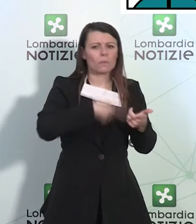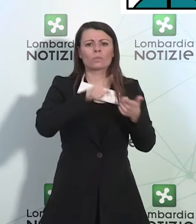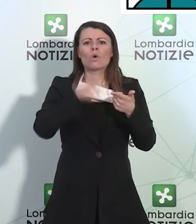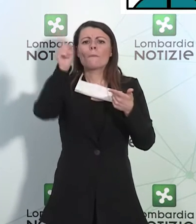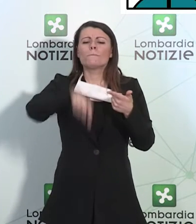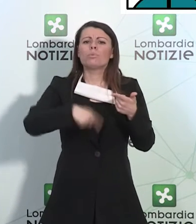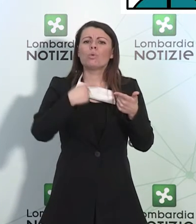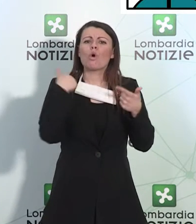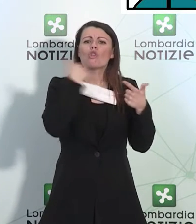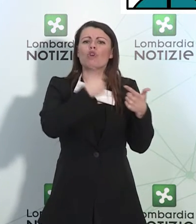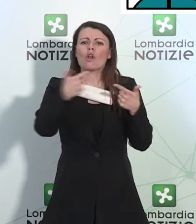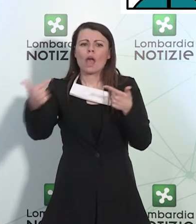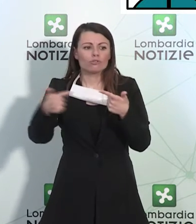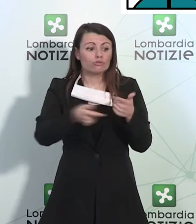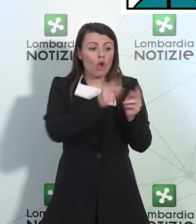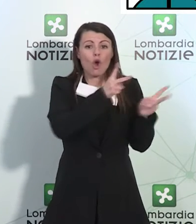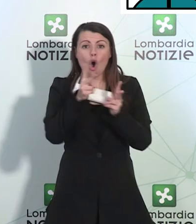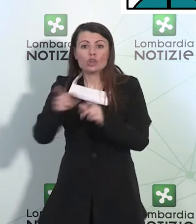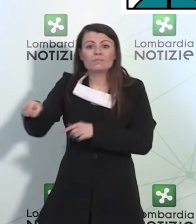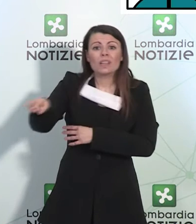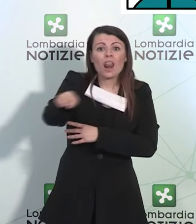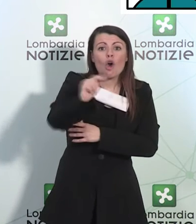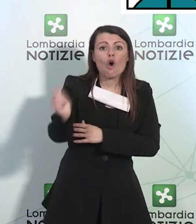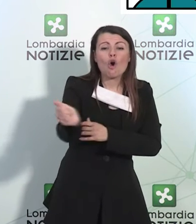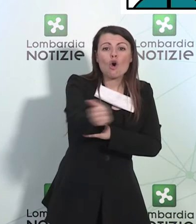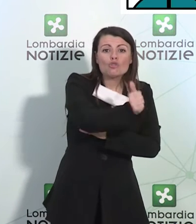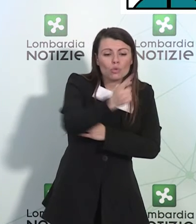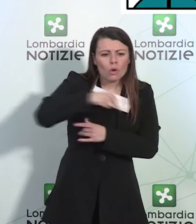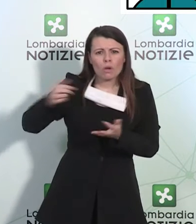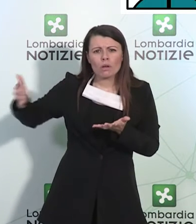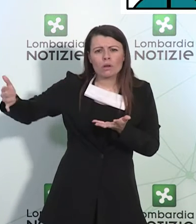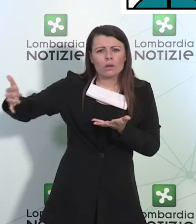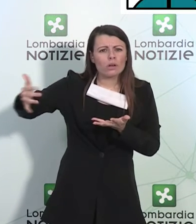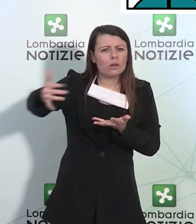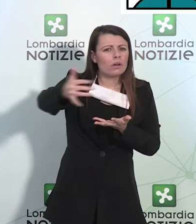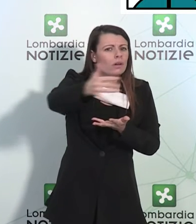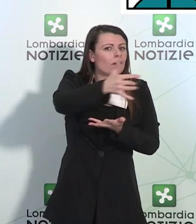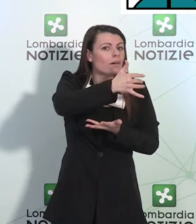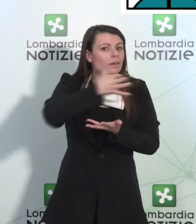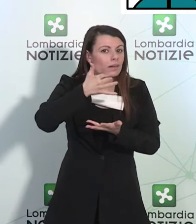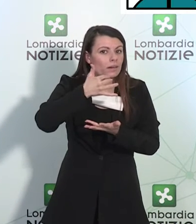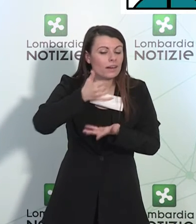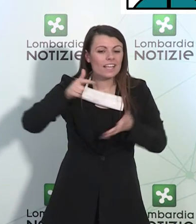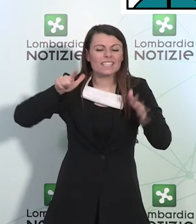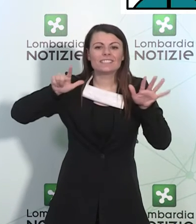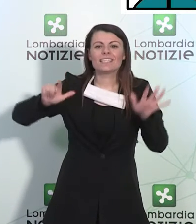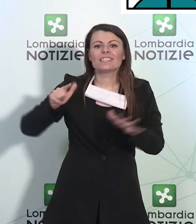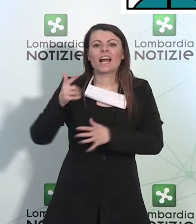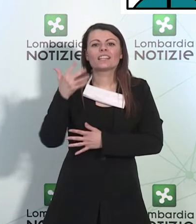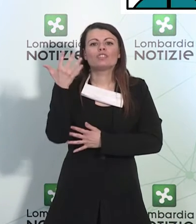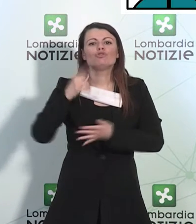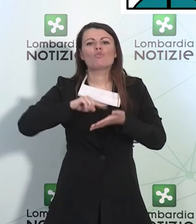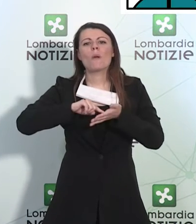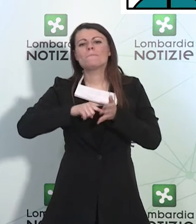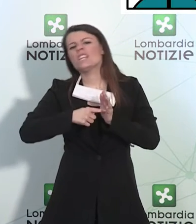favore dei singoli ospedali abbiamo raccolto la bellezza di 75 milioni